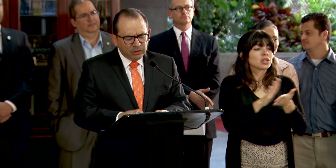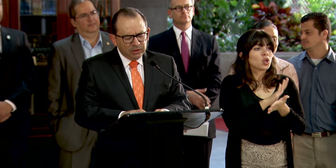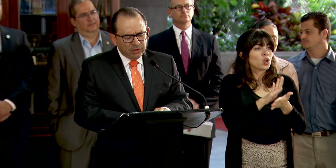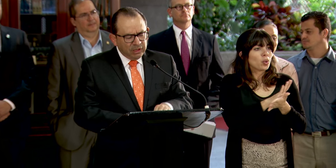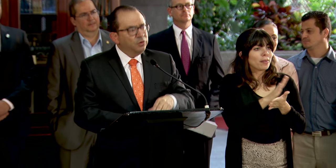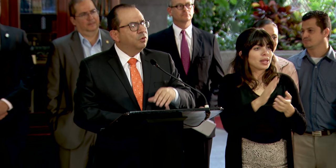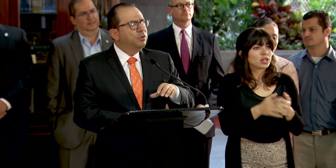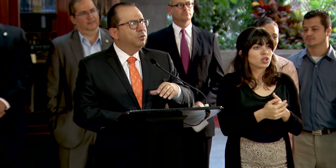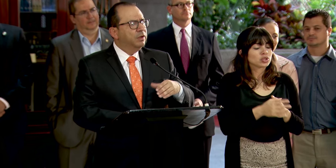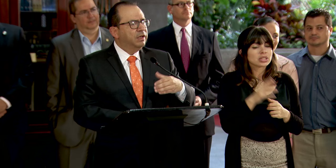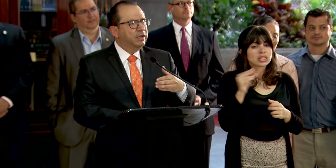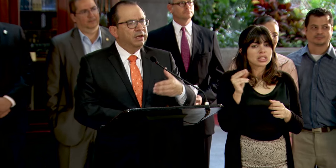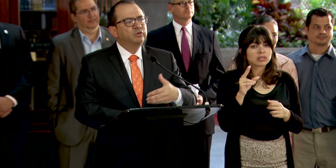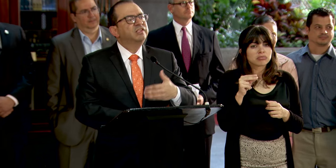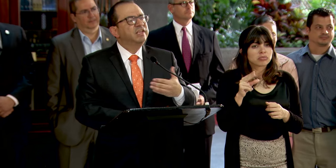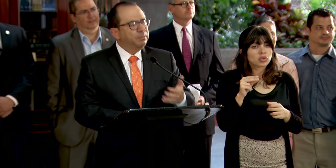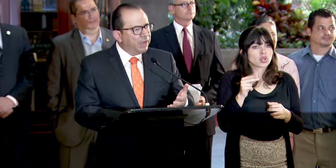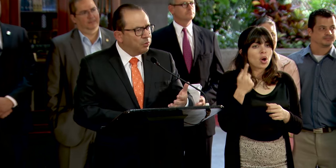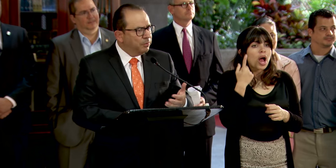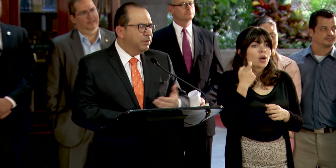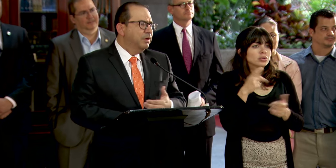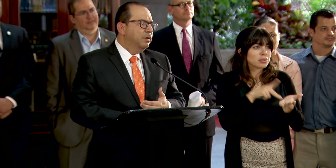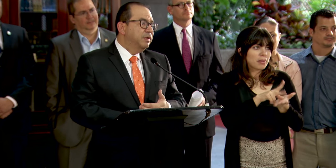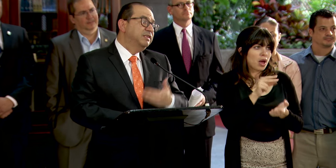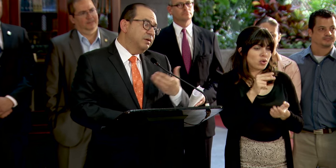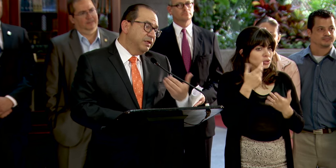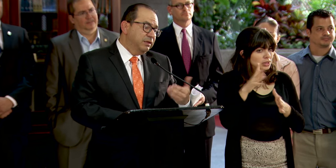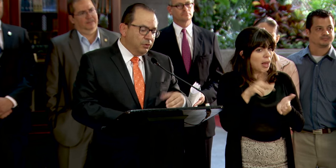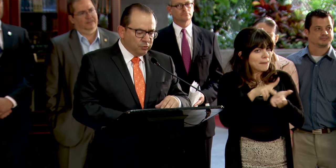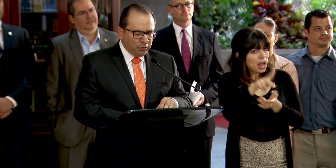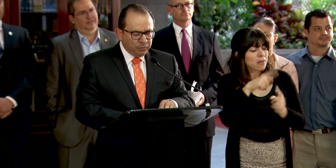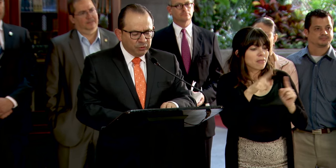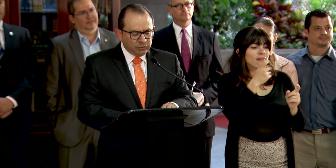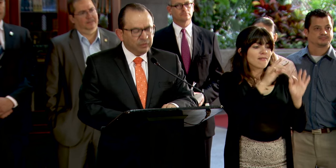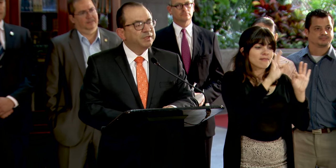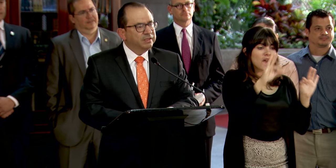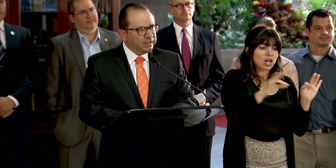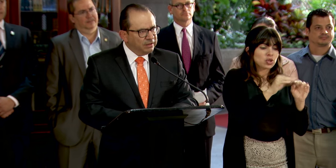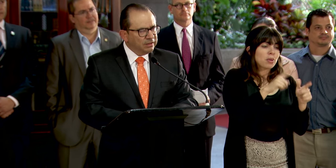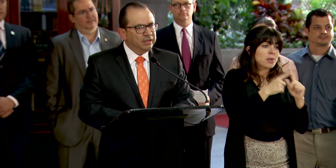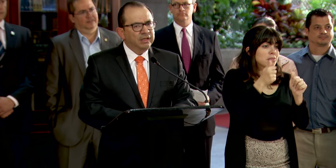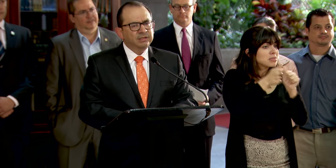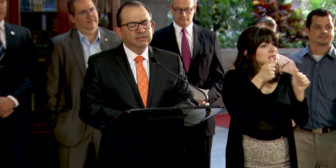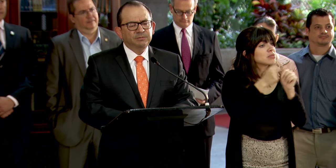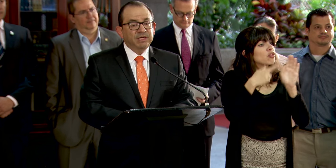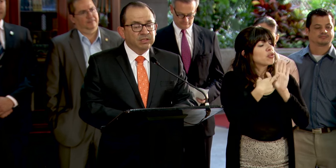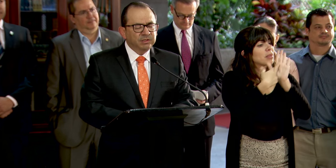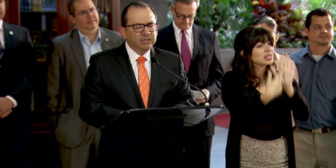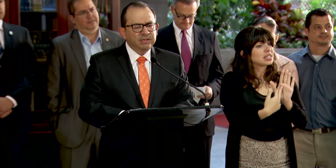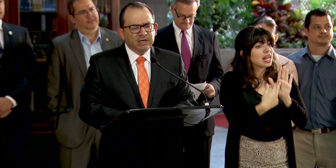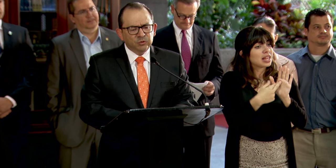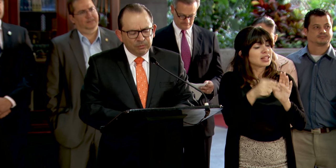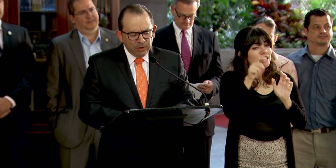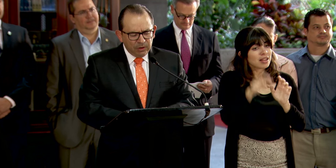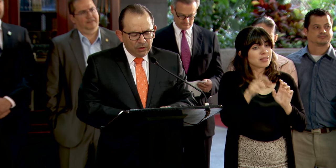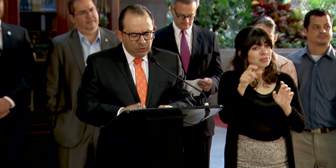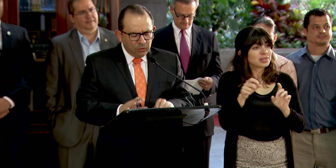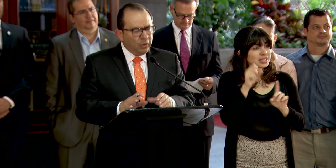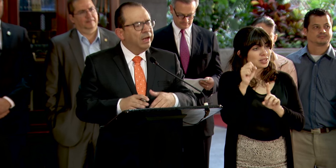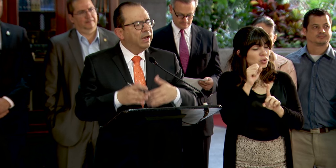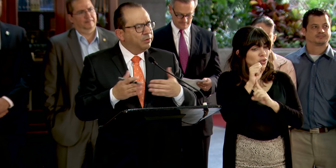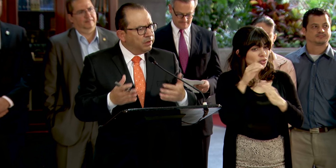documentos y no la ausencia de pago. Precisamente los propios representantes de las víctimas en ese caso